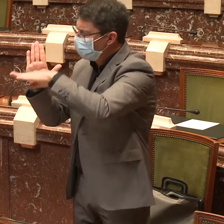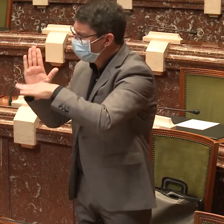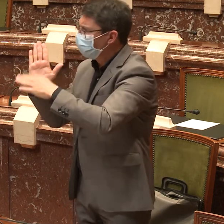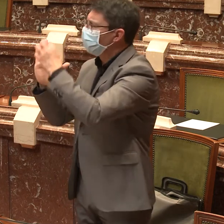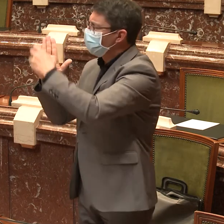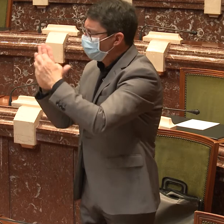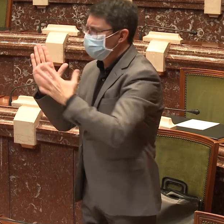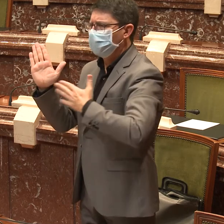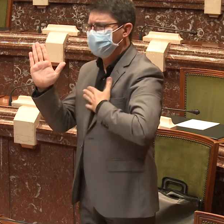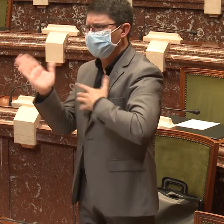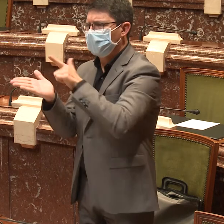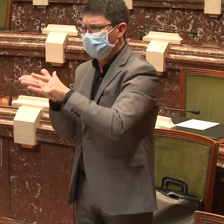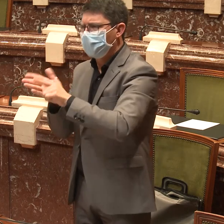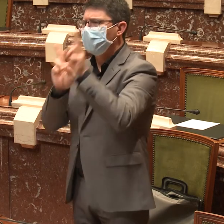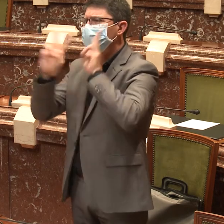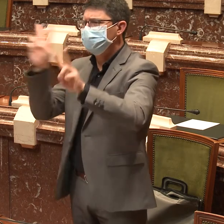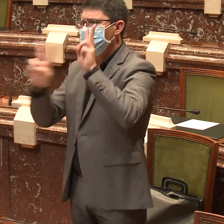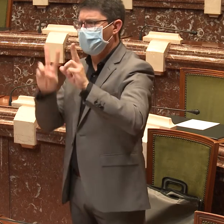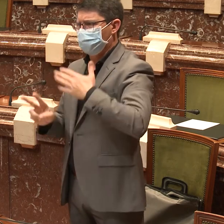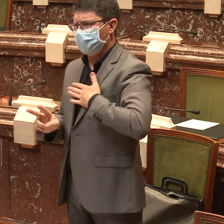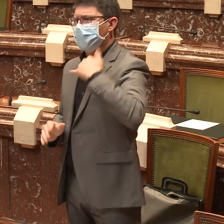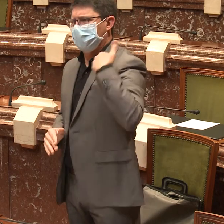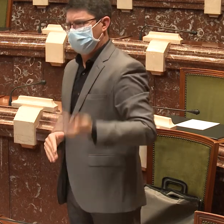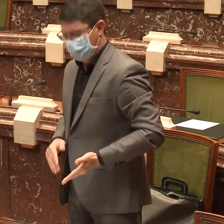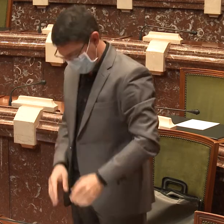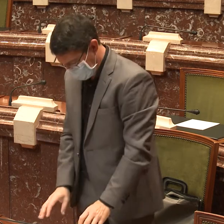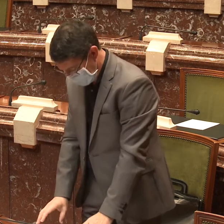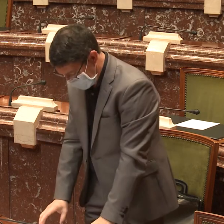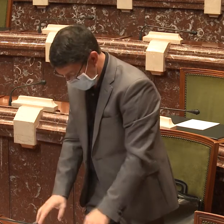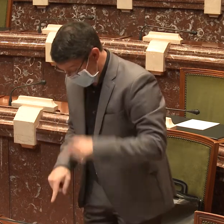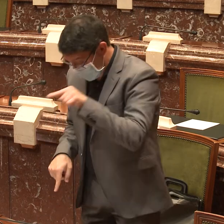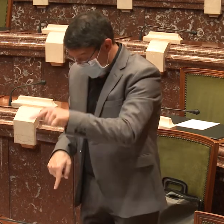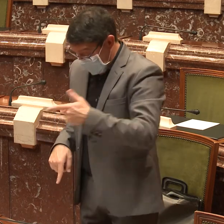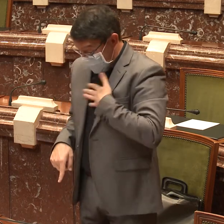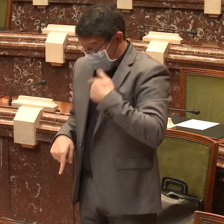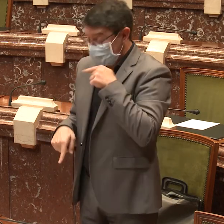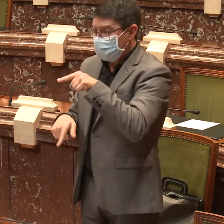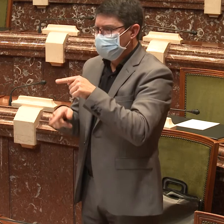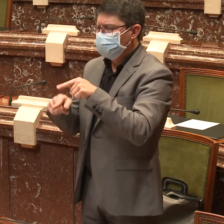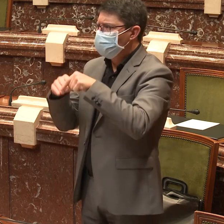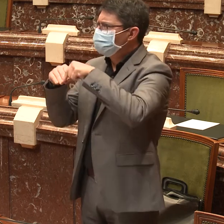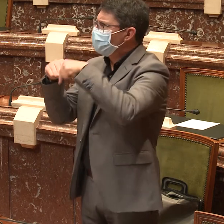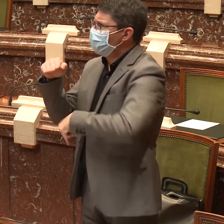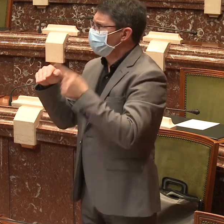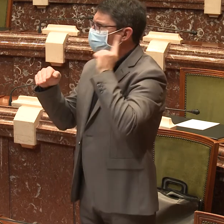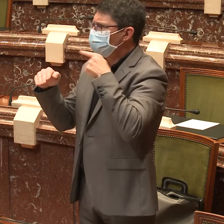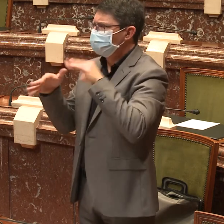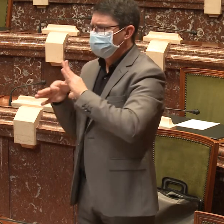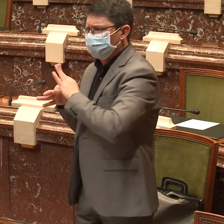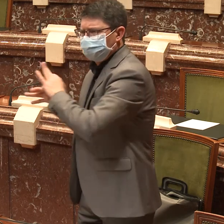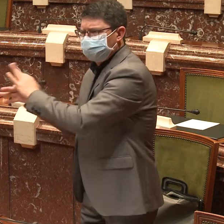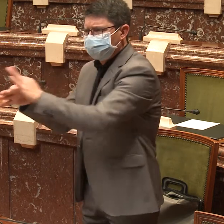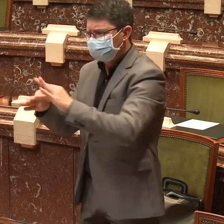a pesar de lo que parezca, cumplen las características formales del lenguaje humano y poseen una gramática visual rica y propia.